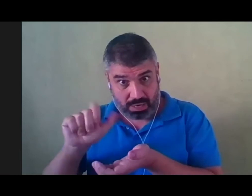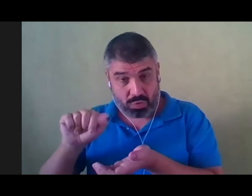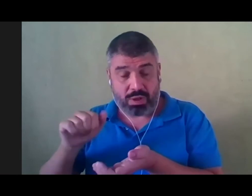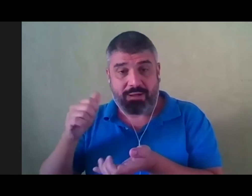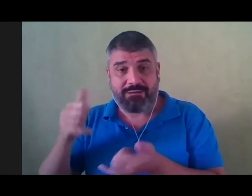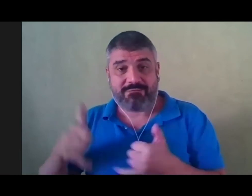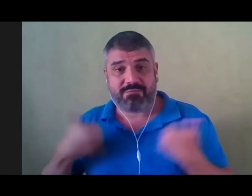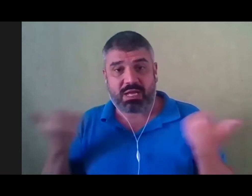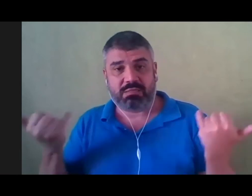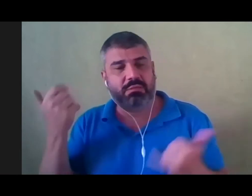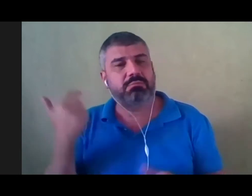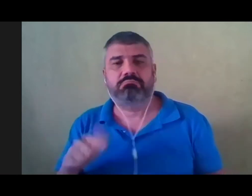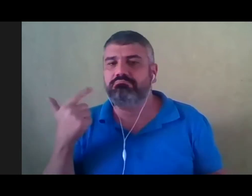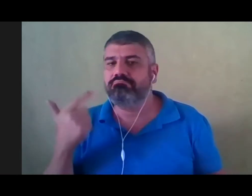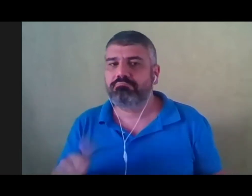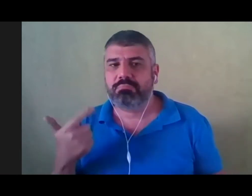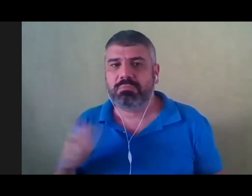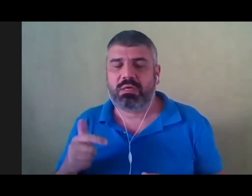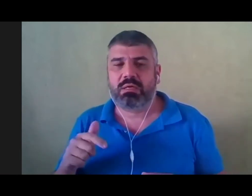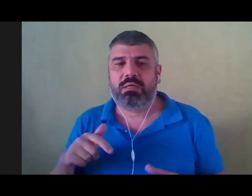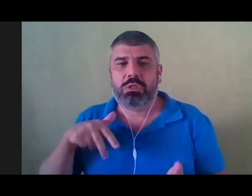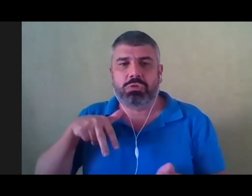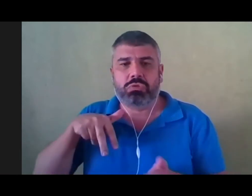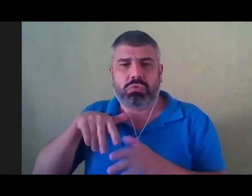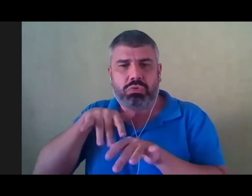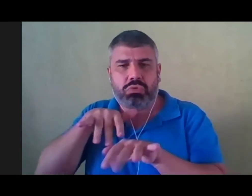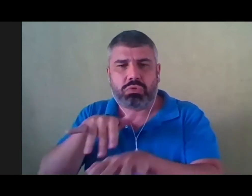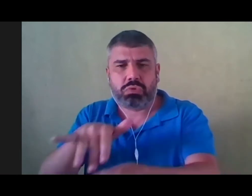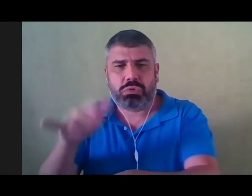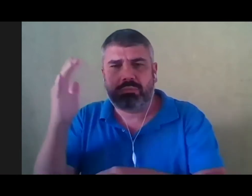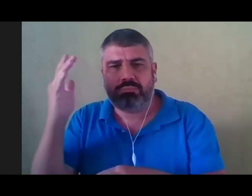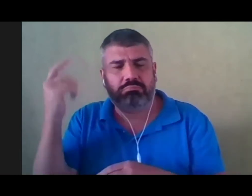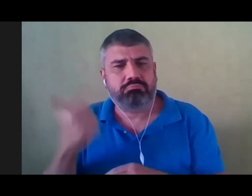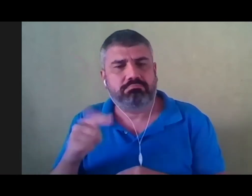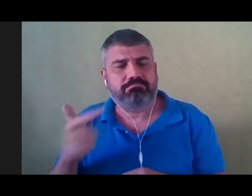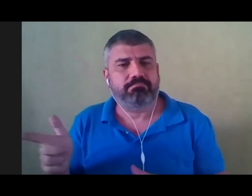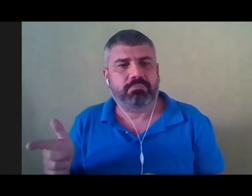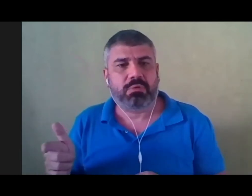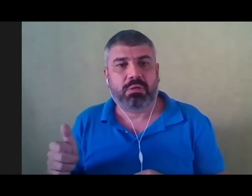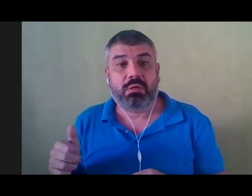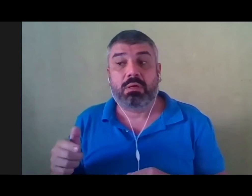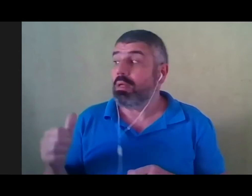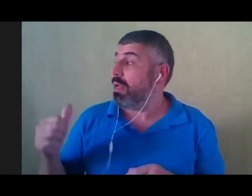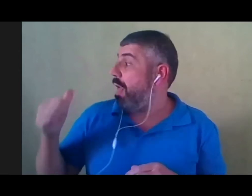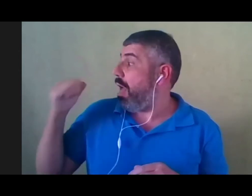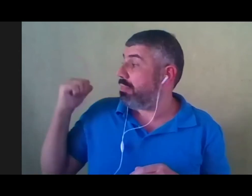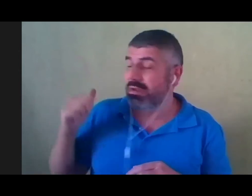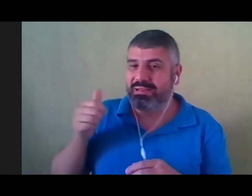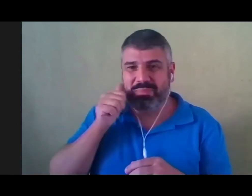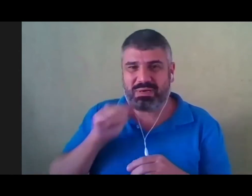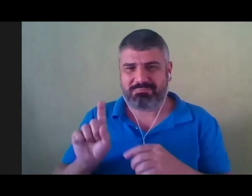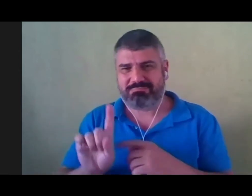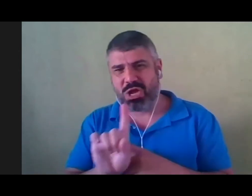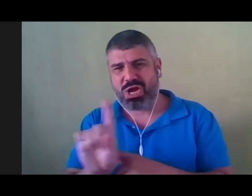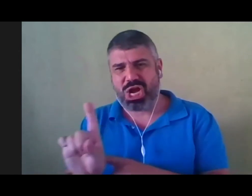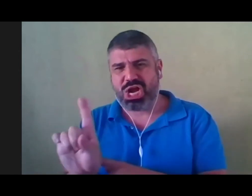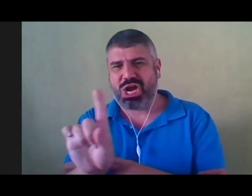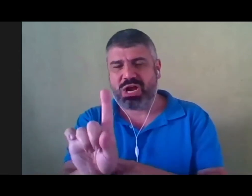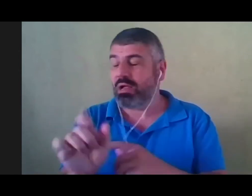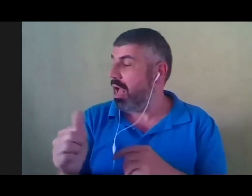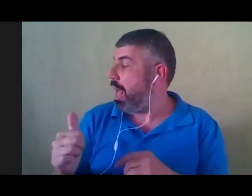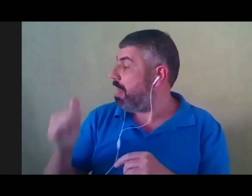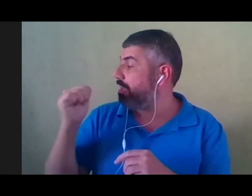do maracatu. Não tem desfile. E atrás de você vai. Rei. Rainha. Todos os seus